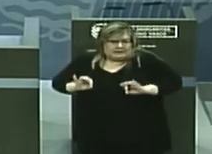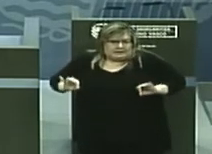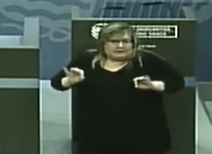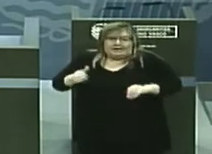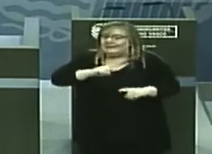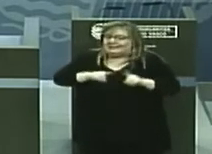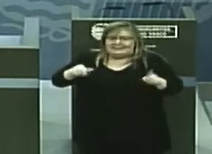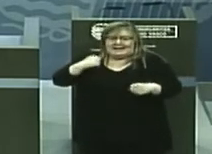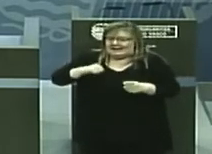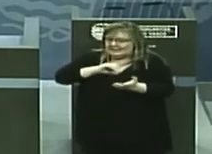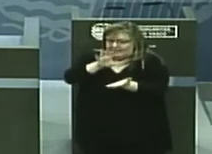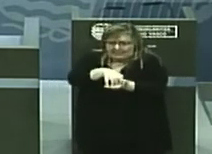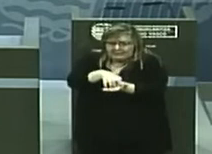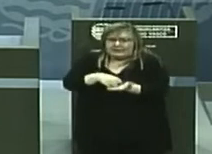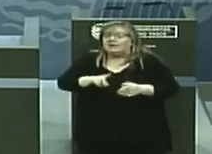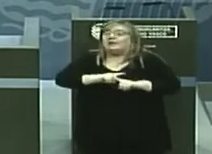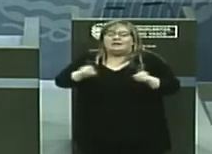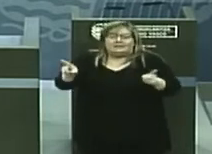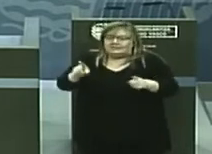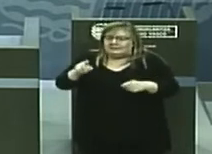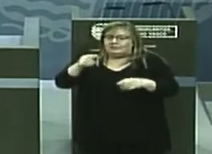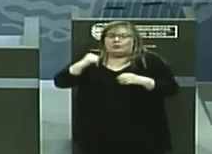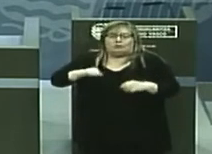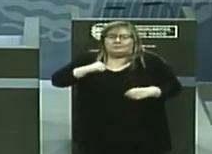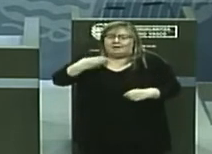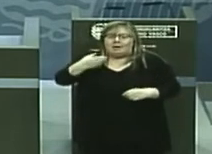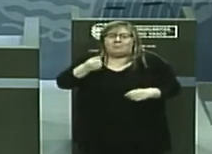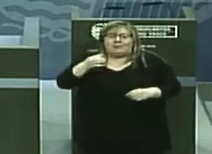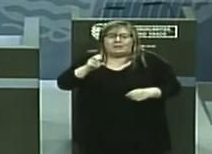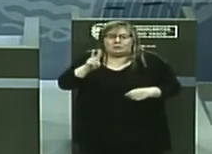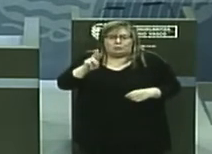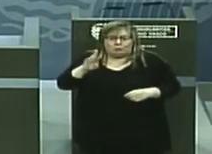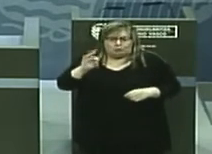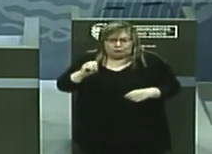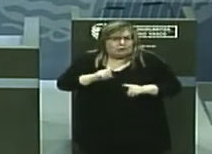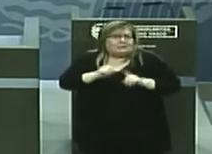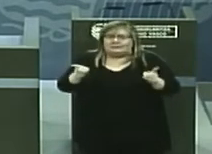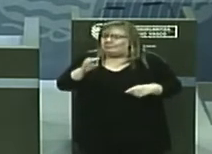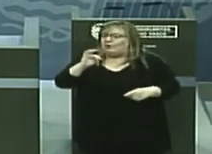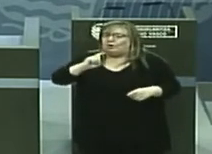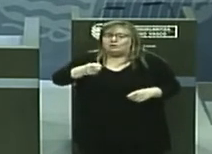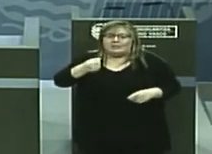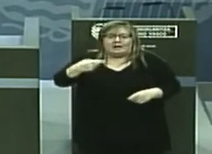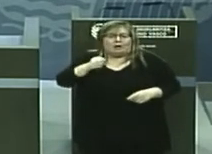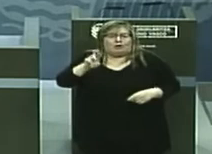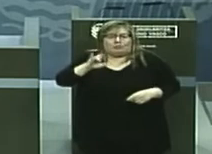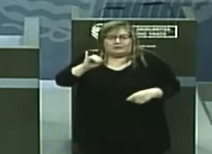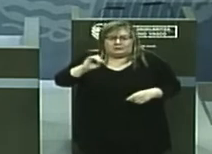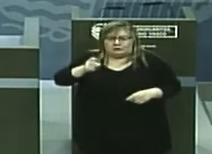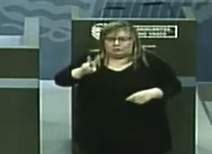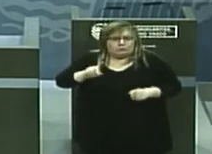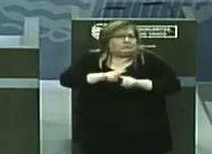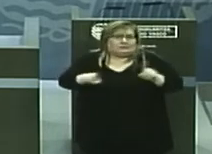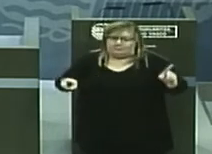residencia, ni con Basurto, ni con Chagorrichu. Y en relación al